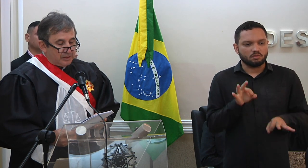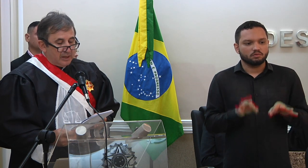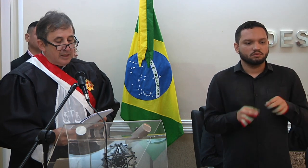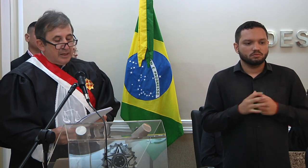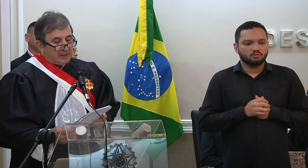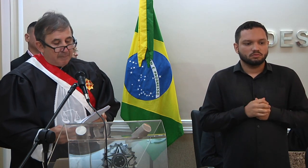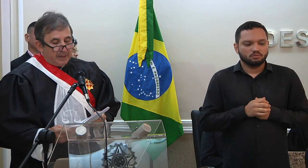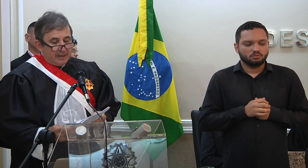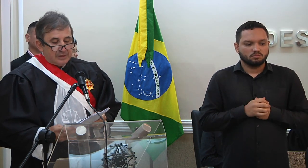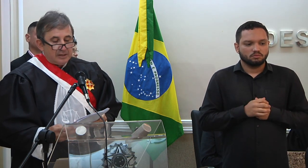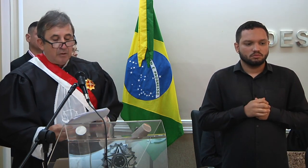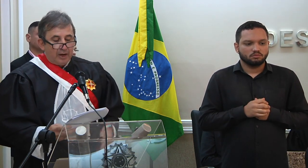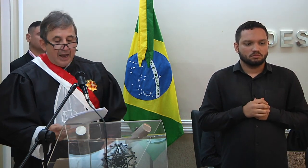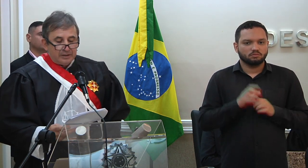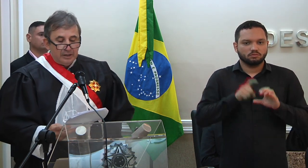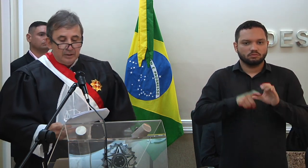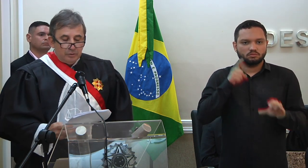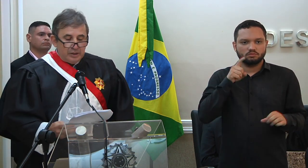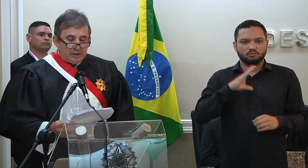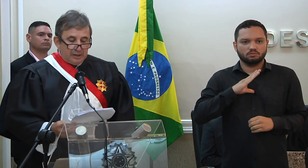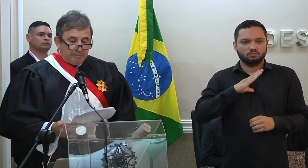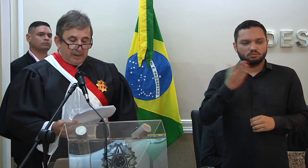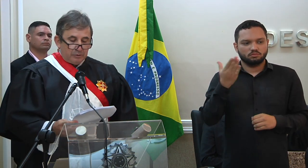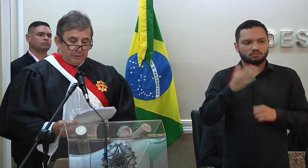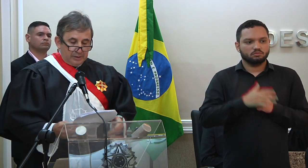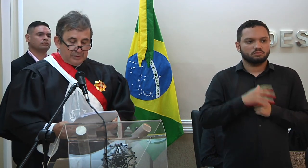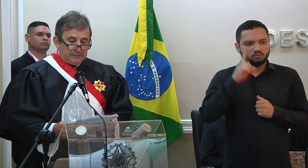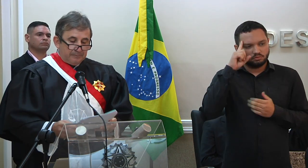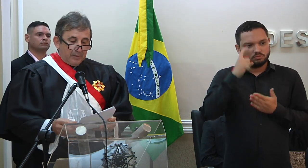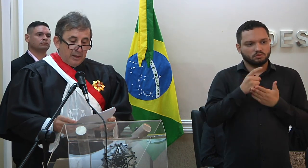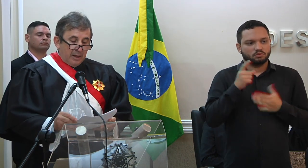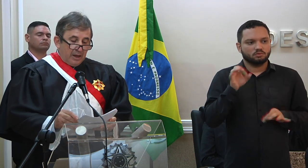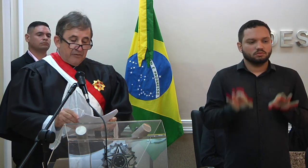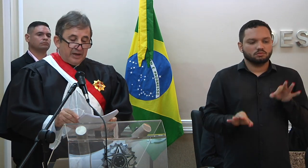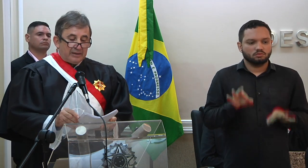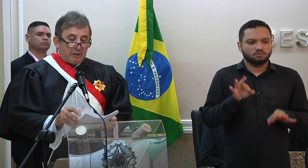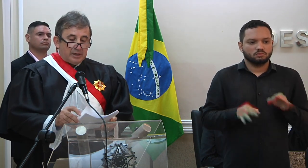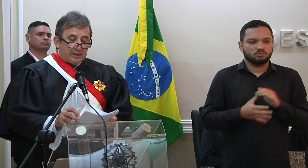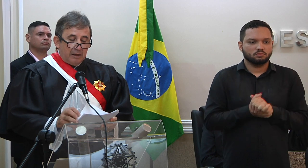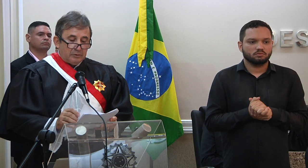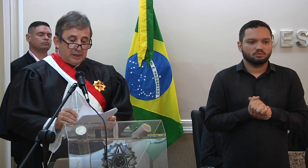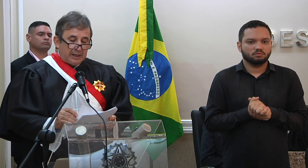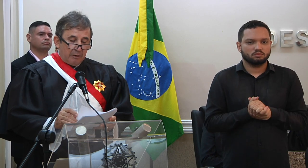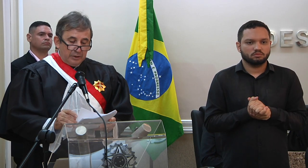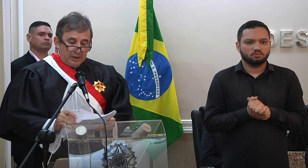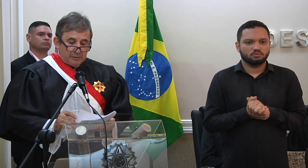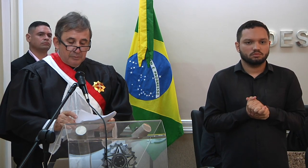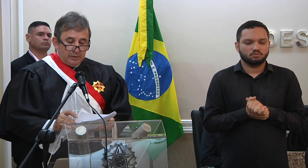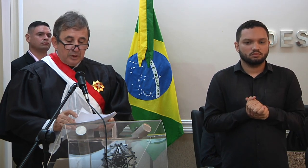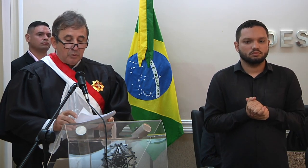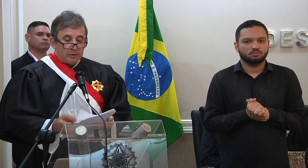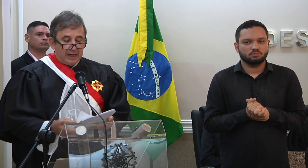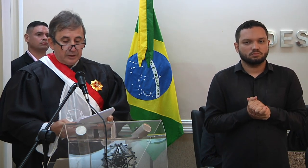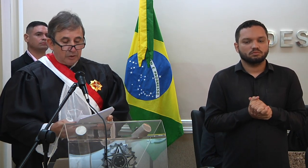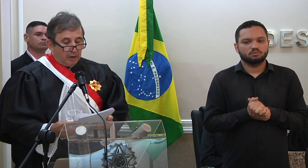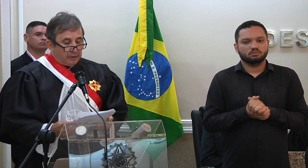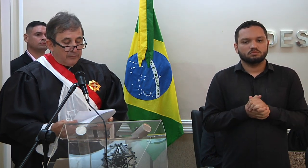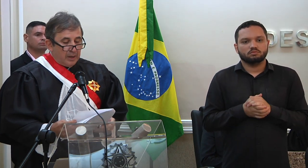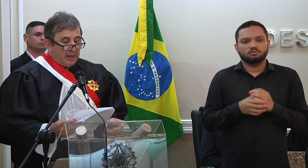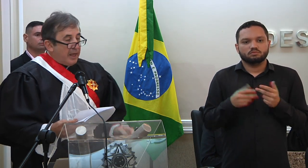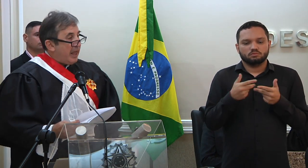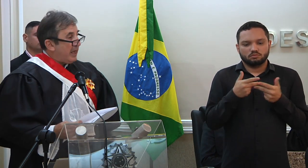decisões e independência e coragem no decidir para o juiz. Enfrentar os antagonismos e o